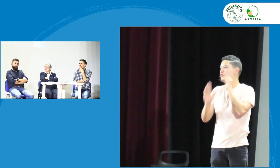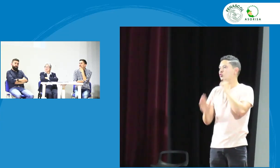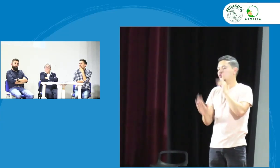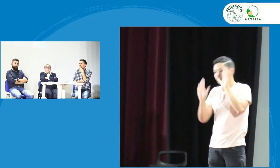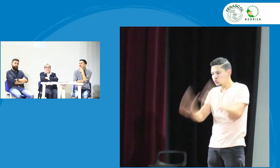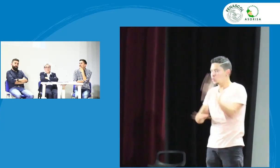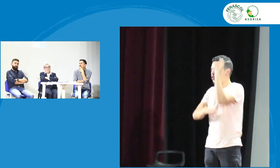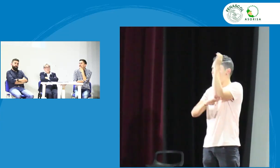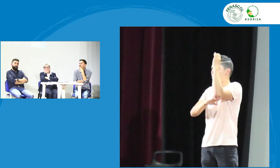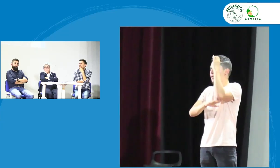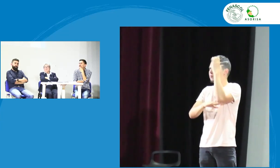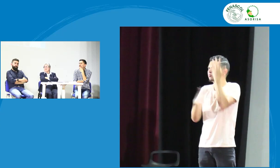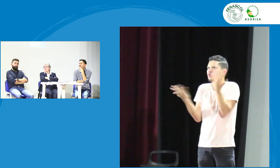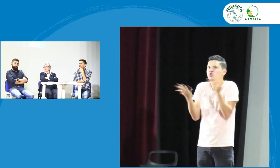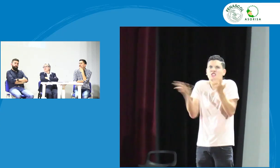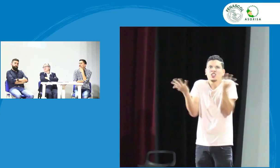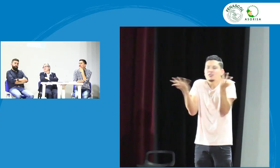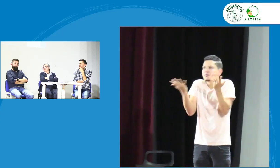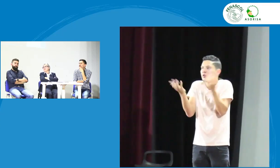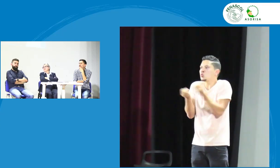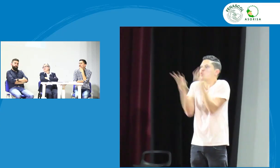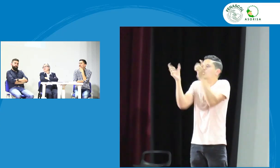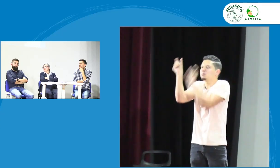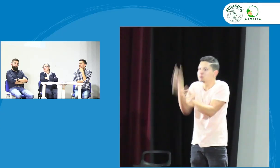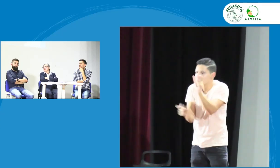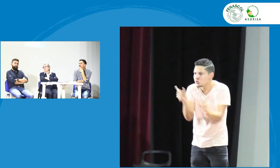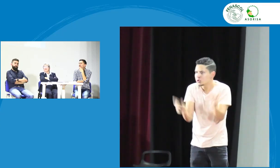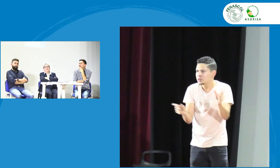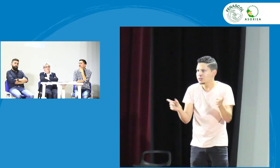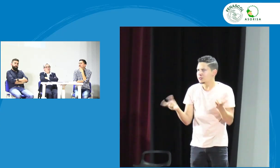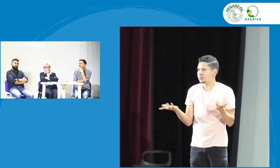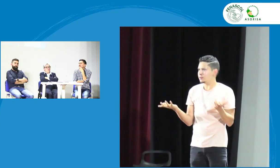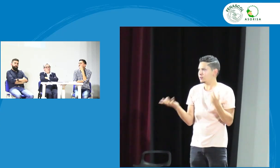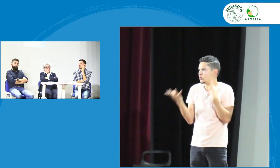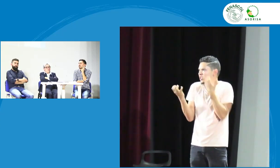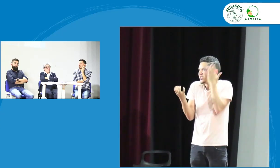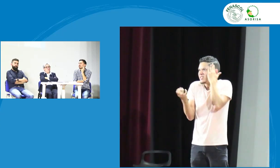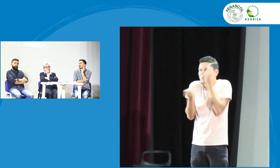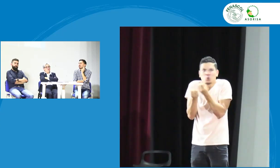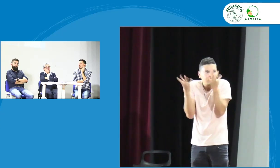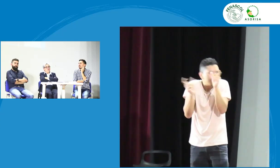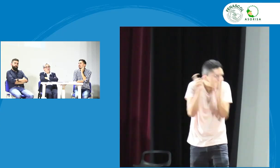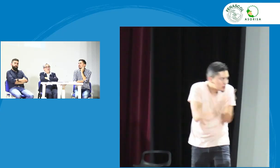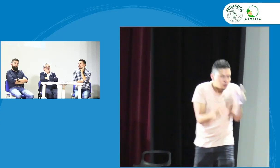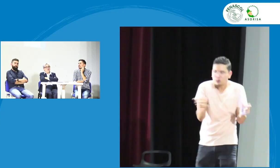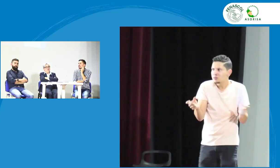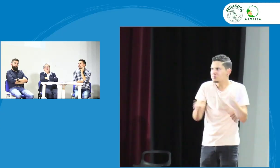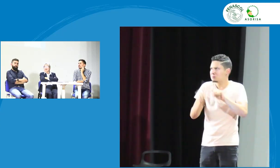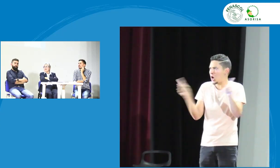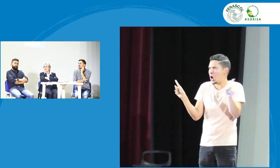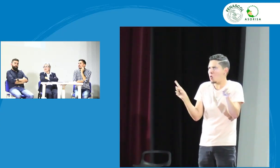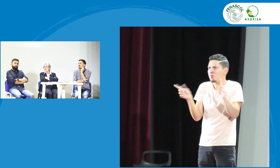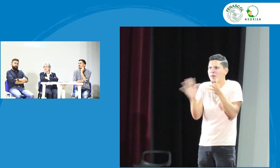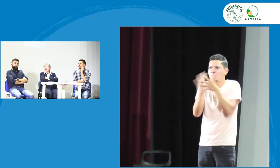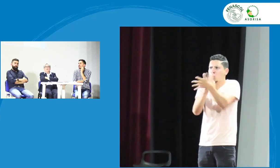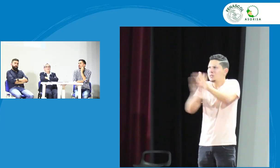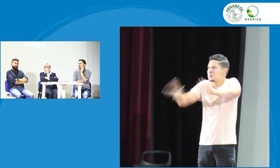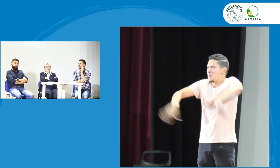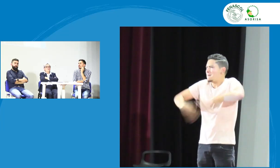es un elemento que funciona es muy importante porque necesitamos identificar cuántas personas somos usuarios de la